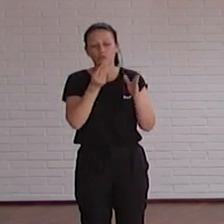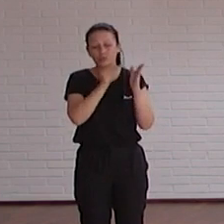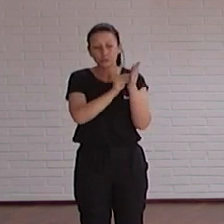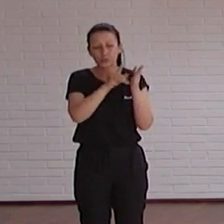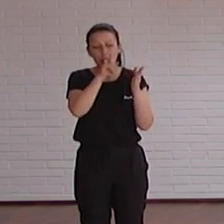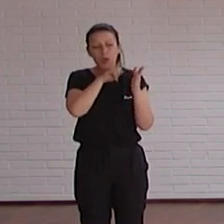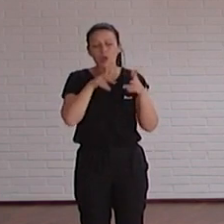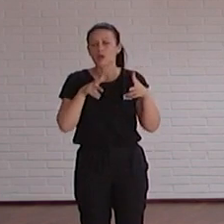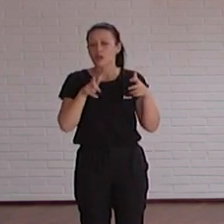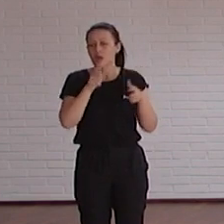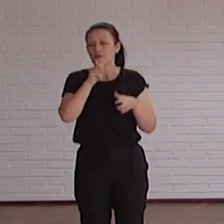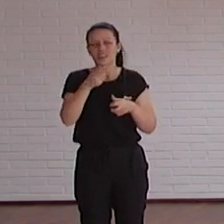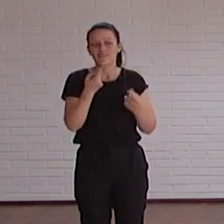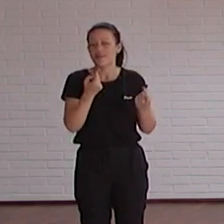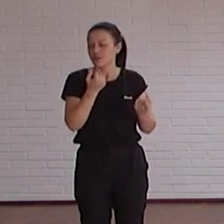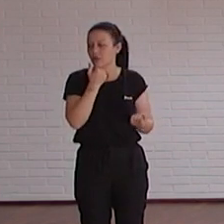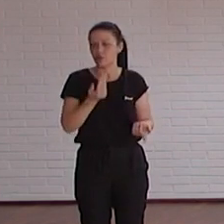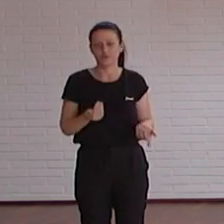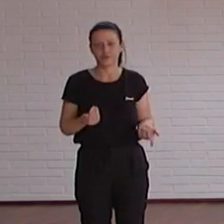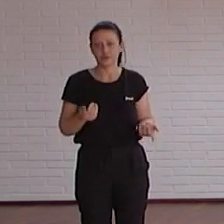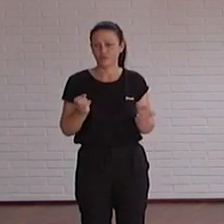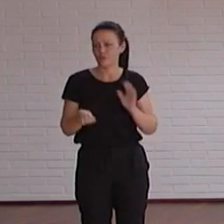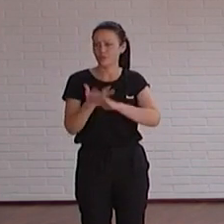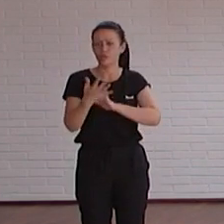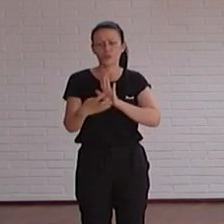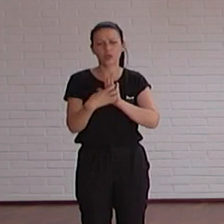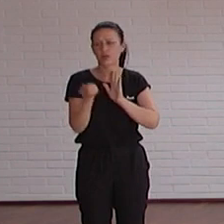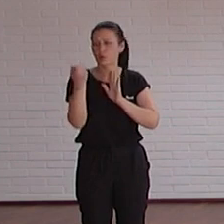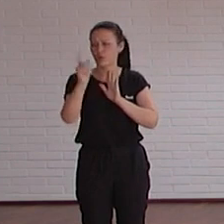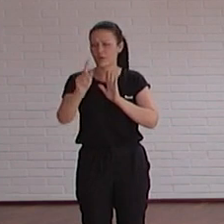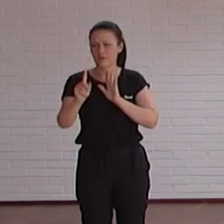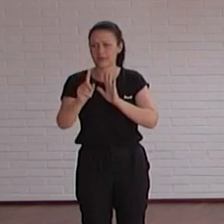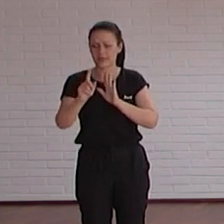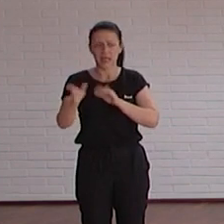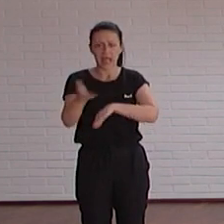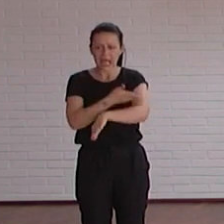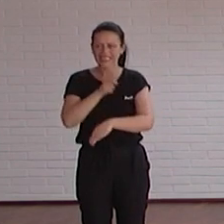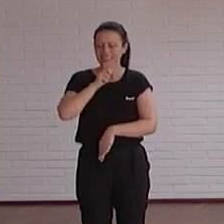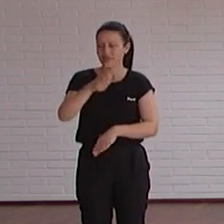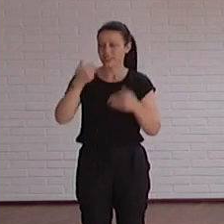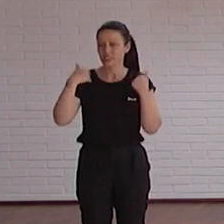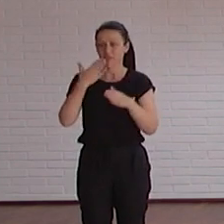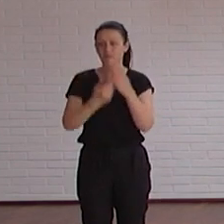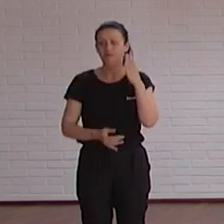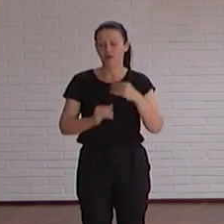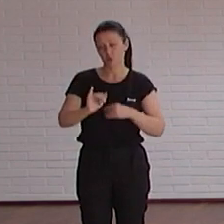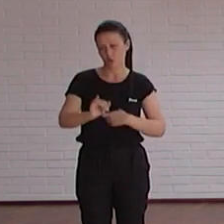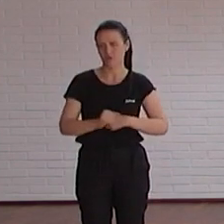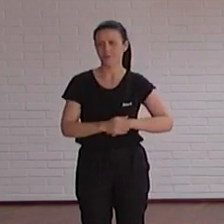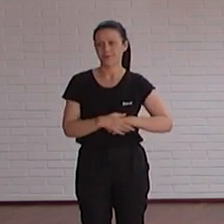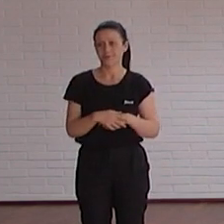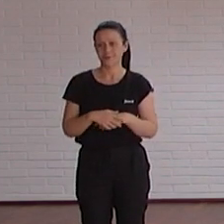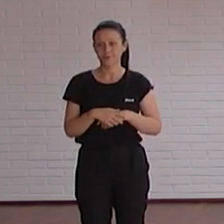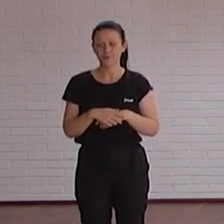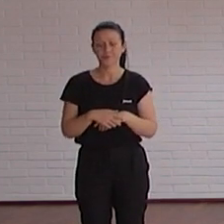automáticamente te avisa de que te falta algo pero no hace falta ni que publiques automáticamente te podríamos avisar ya como un poco recomendándote que lo